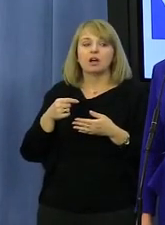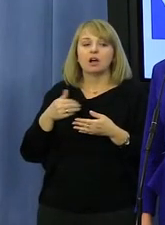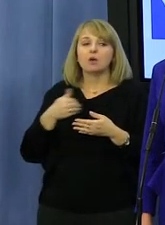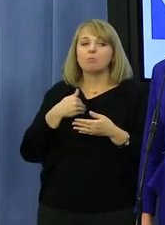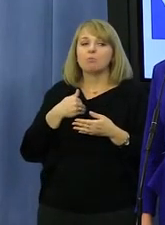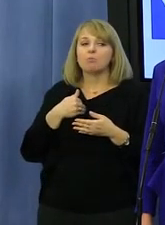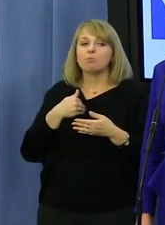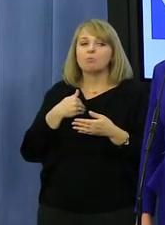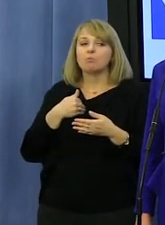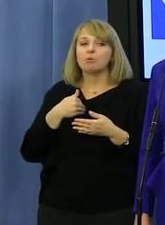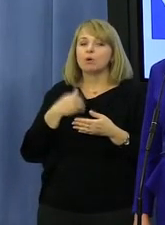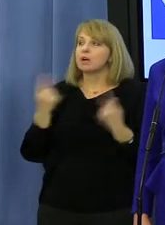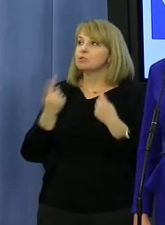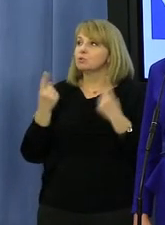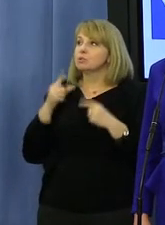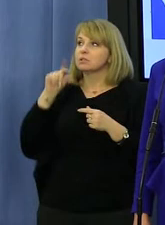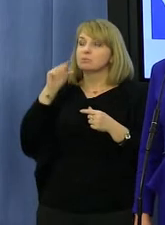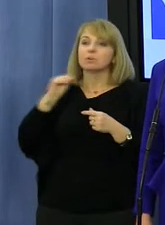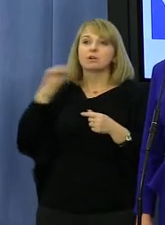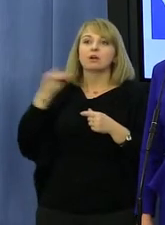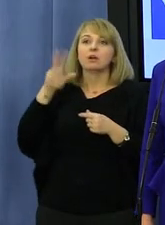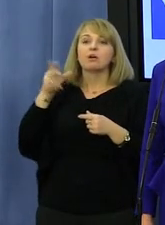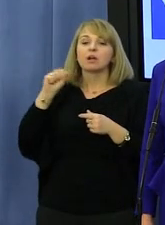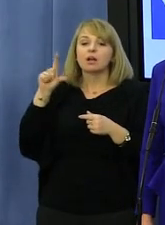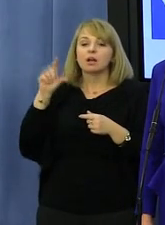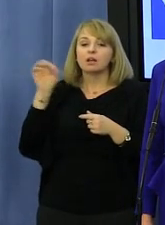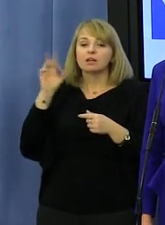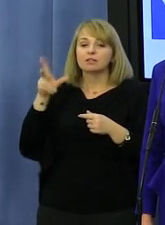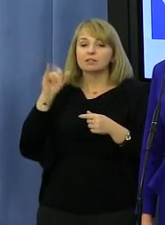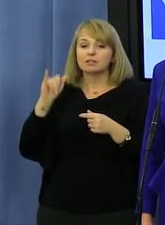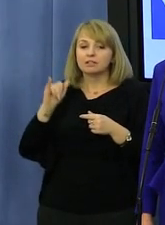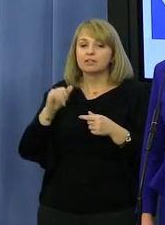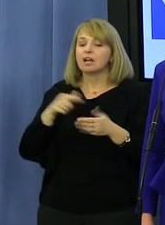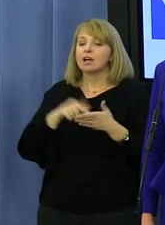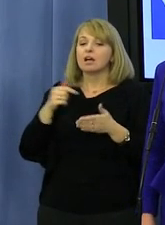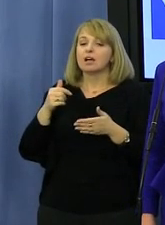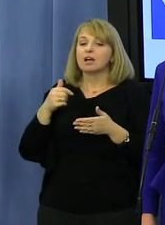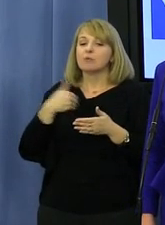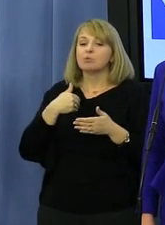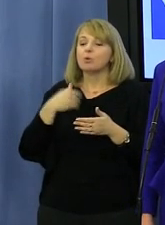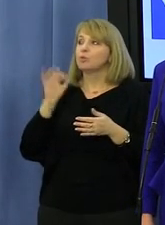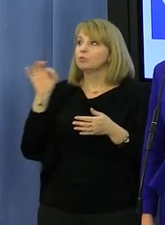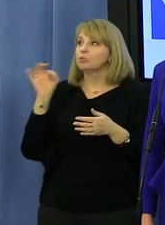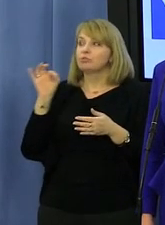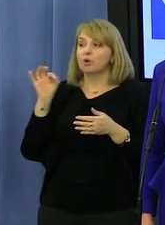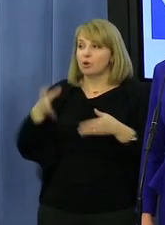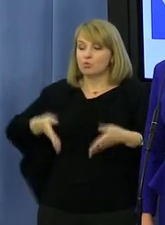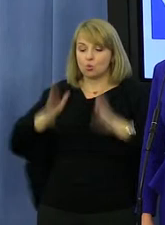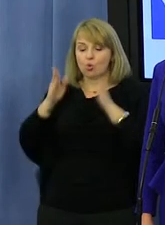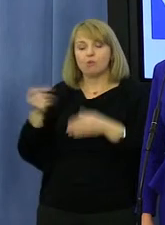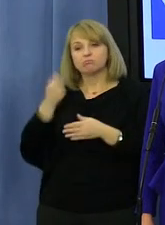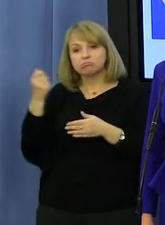Wojciecha Pękalskiego z Drogówką. Nie wiem, czy pan słyszał. Jeszcze nie. To tu są zdania podzielone. Ale co dzisiaj, wczoraj?